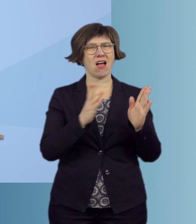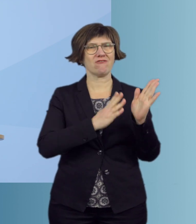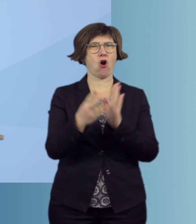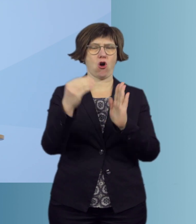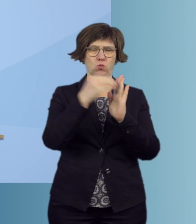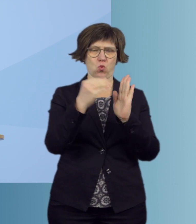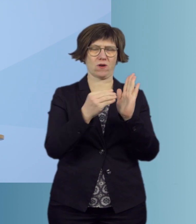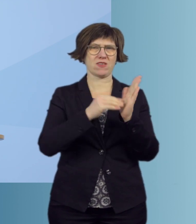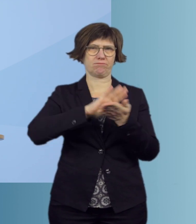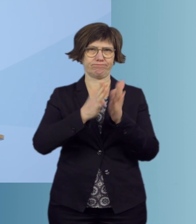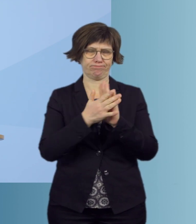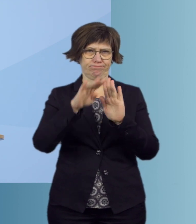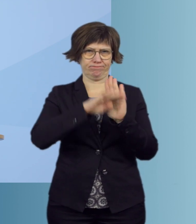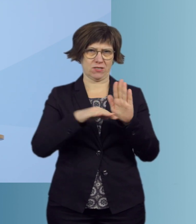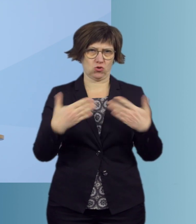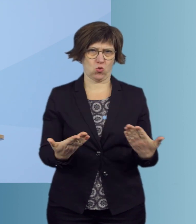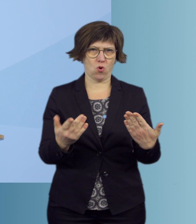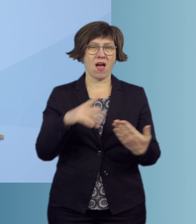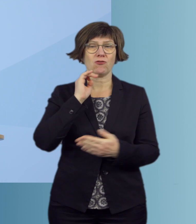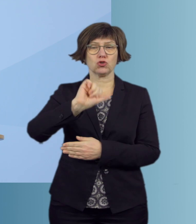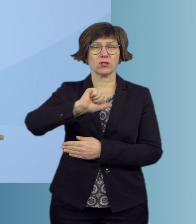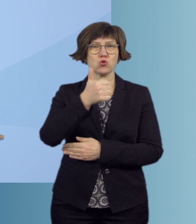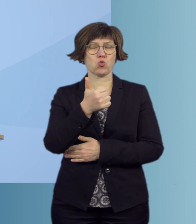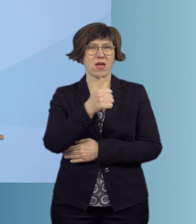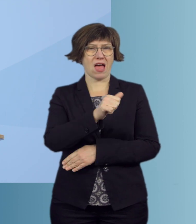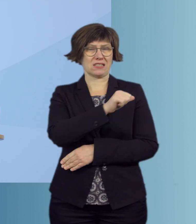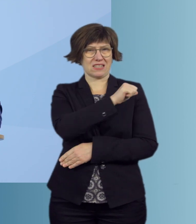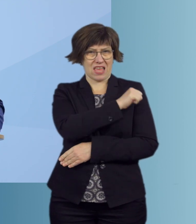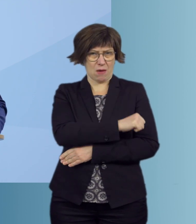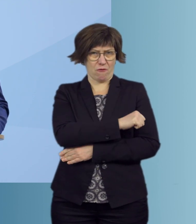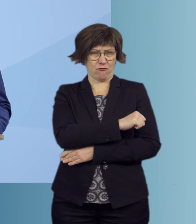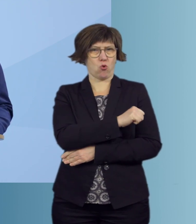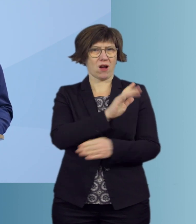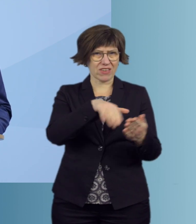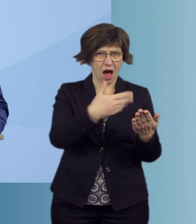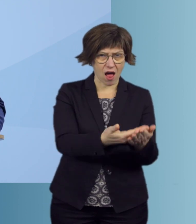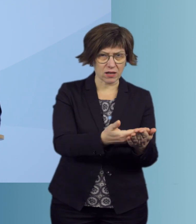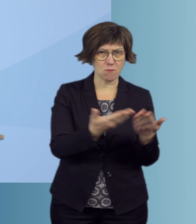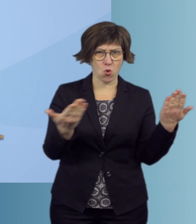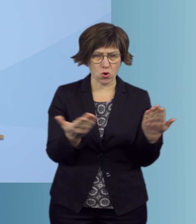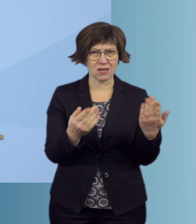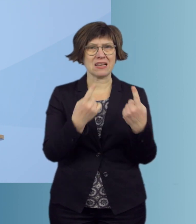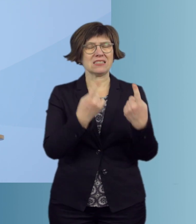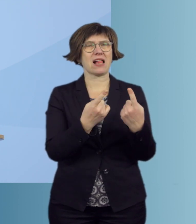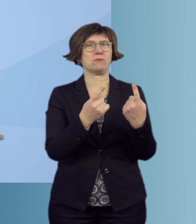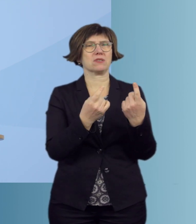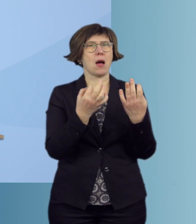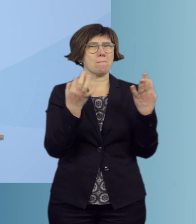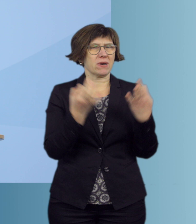Verordnung geregelt. Wir werden dabei zuerst denjenigen einen Schutz anbieten, die ihn auch besonders benötigen.